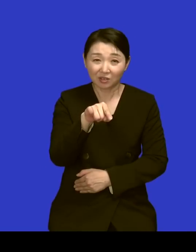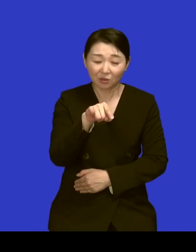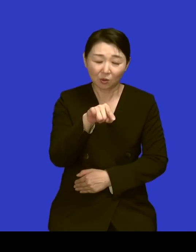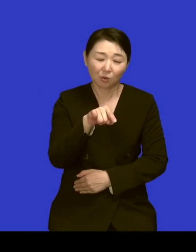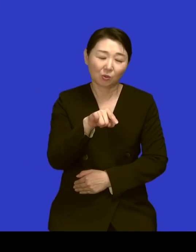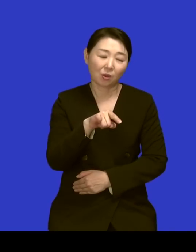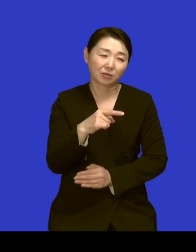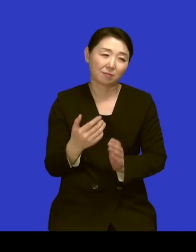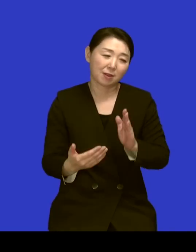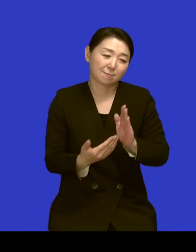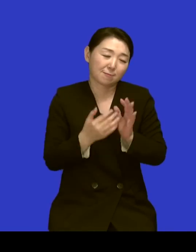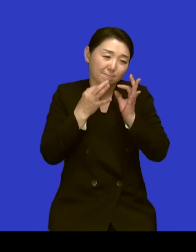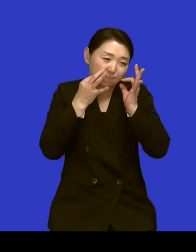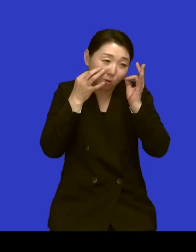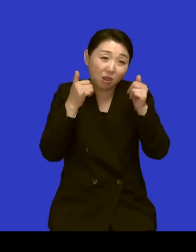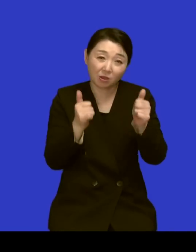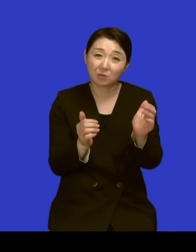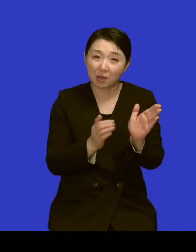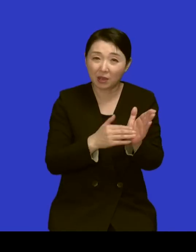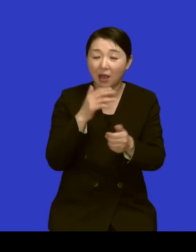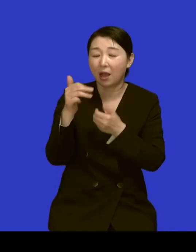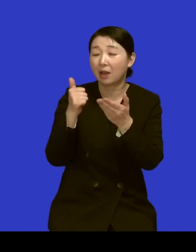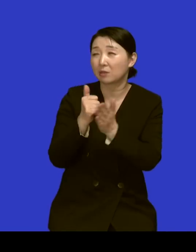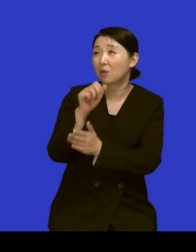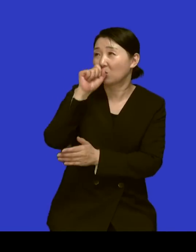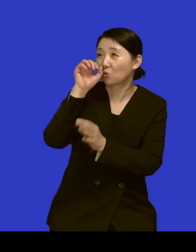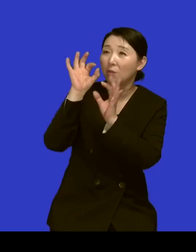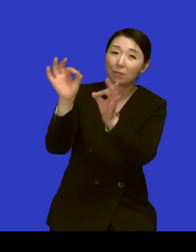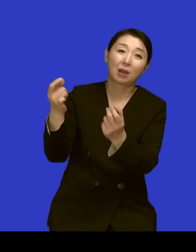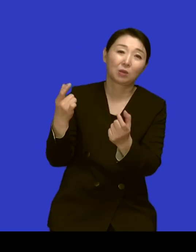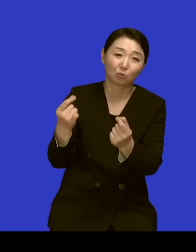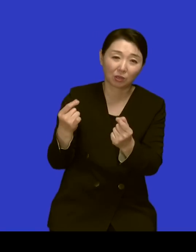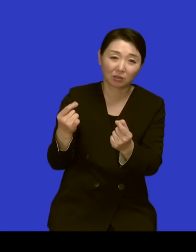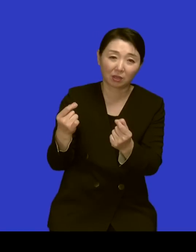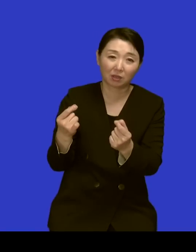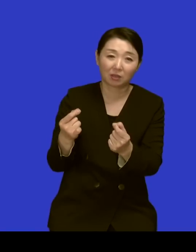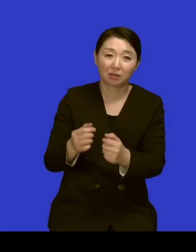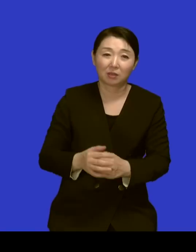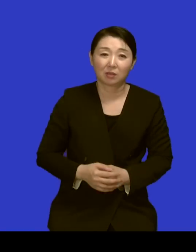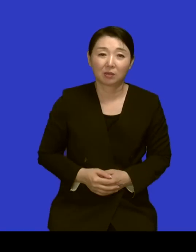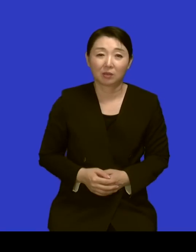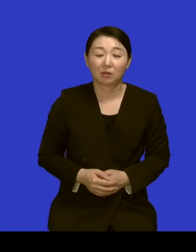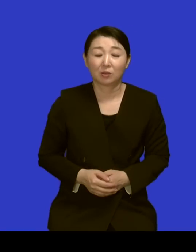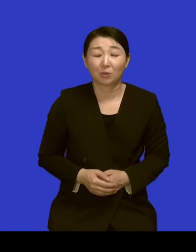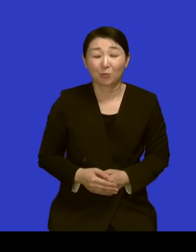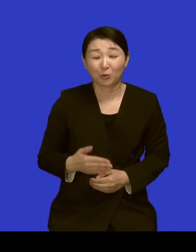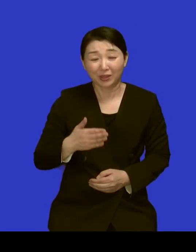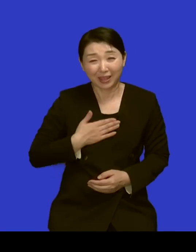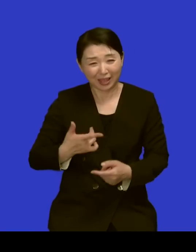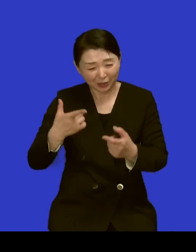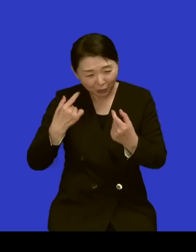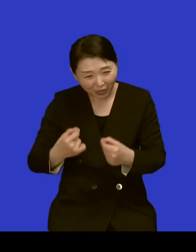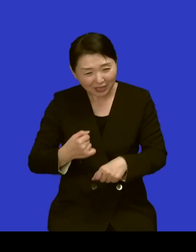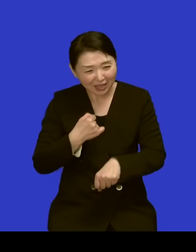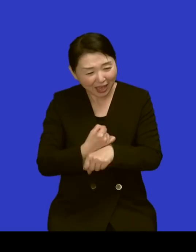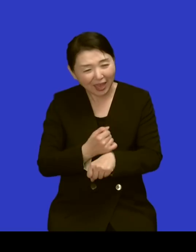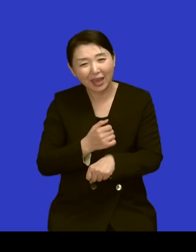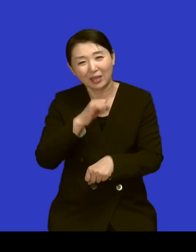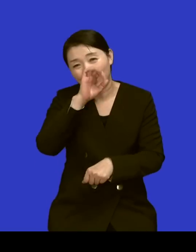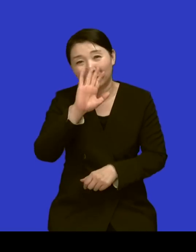하는 게 하나님이 좋게 보는 거지 네 저마다 몸 빼입고 와서 그거는 아니다 그렇죠 그렇죠 그렇죠 그래서 이제 제가